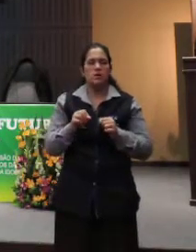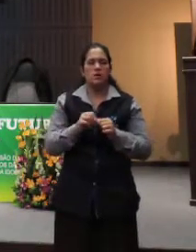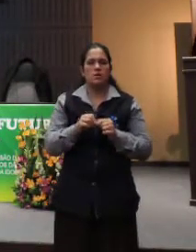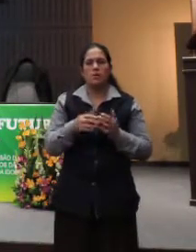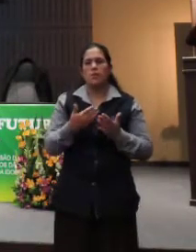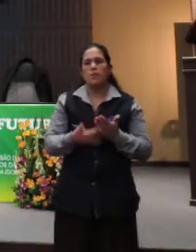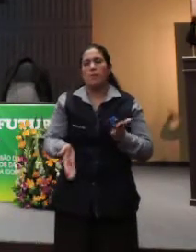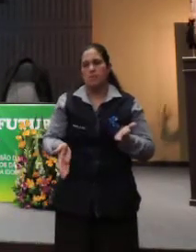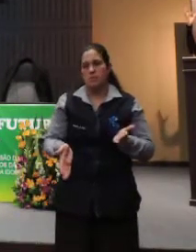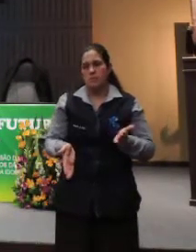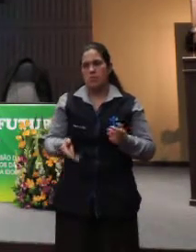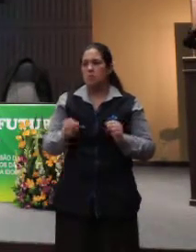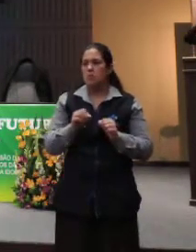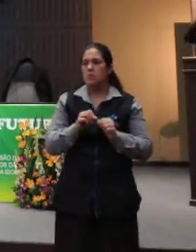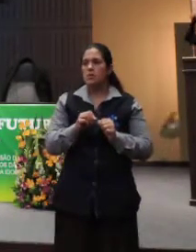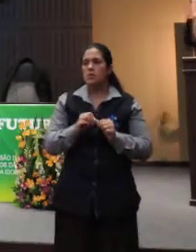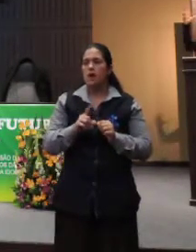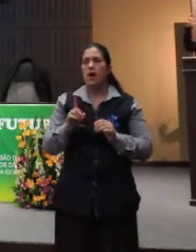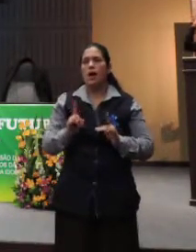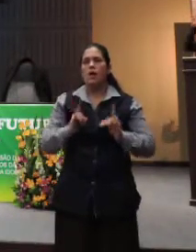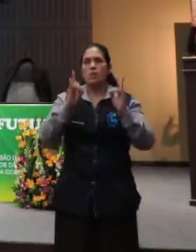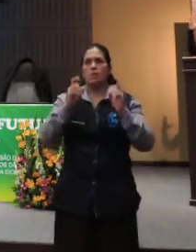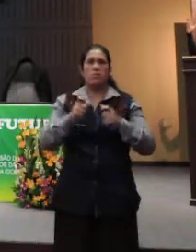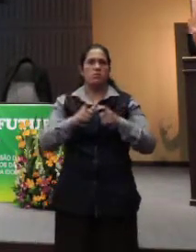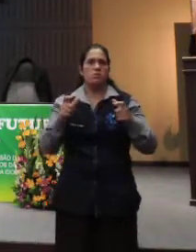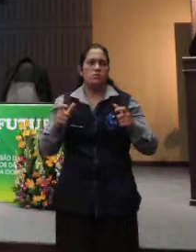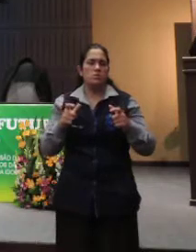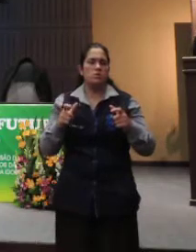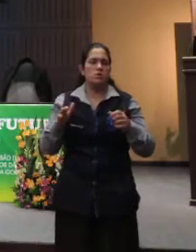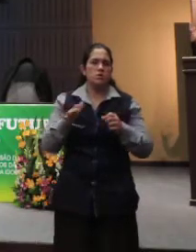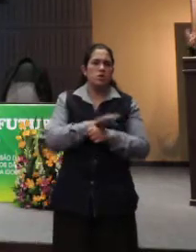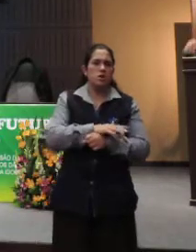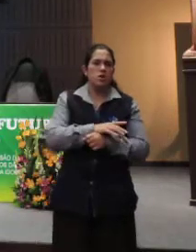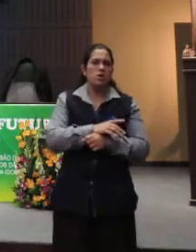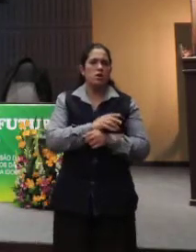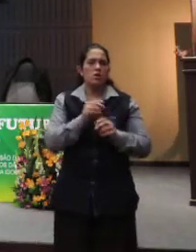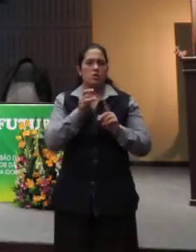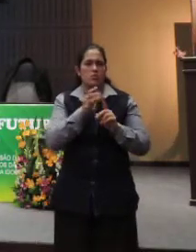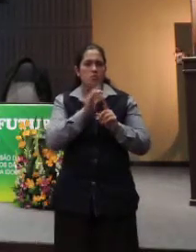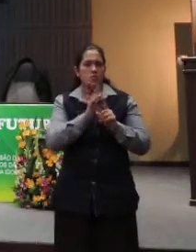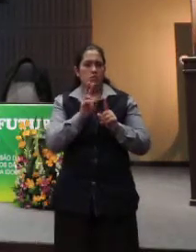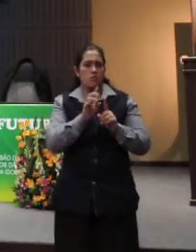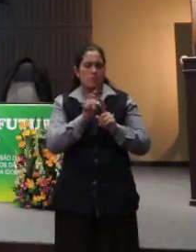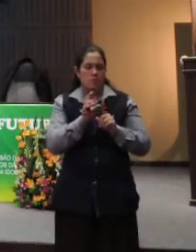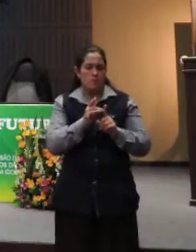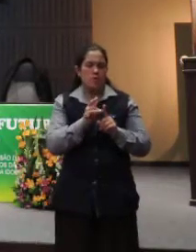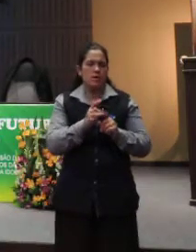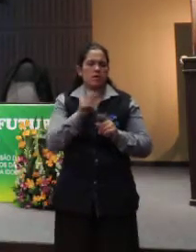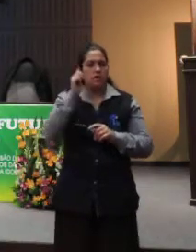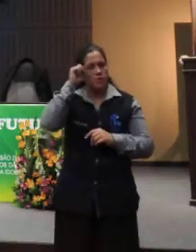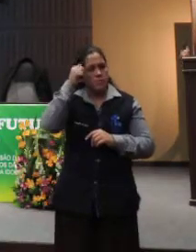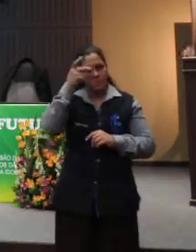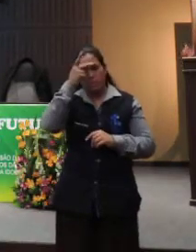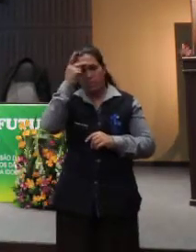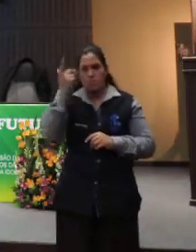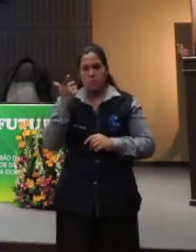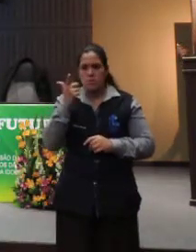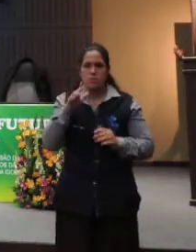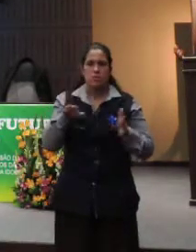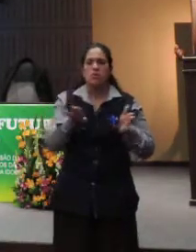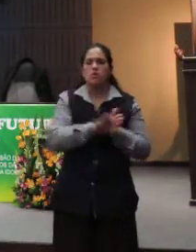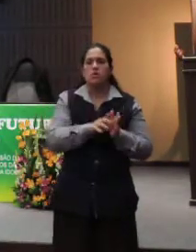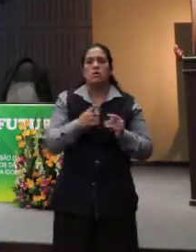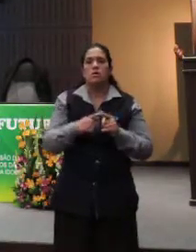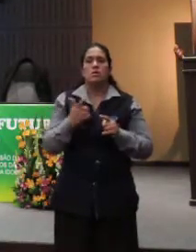desada, é um prédio grande, cheio de vidro, preto, de gente engravatada. A pessoa não consegue chegar. Porque aquilo não é